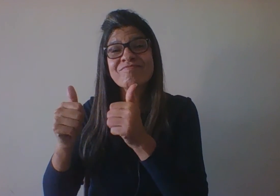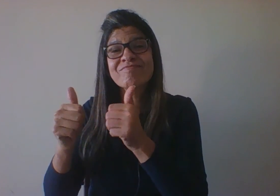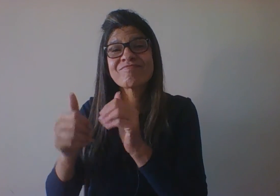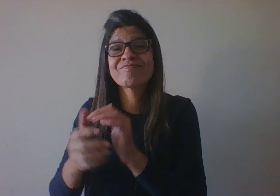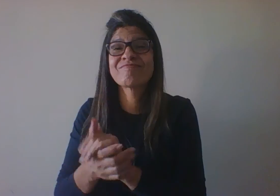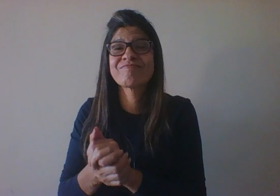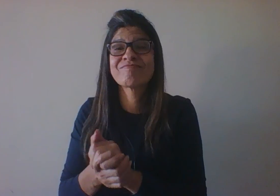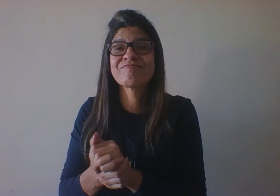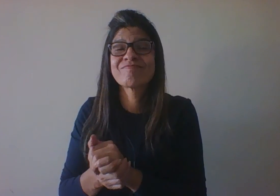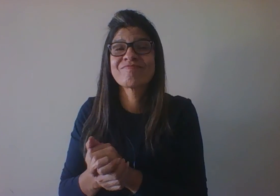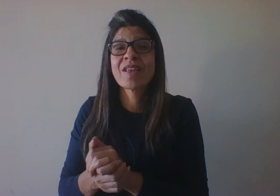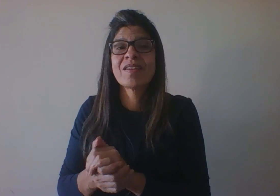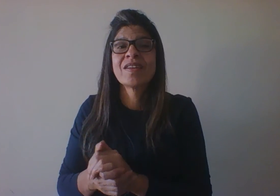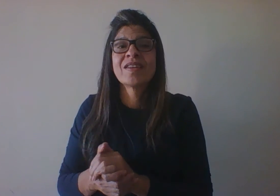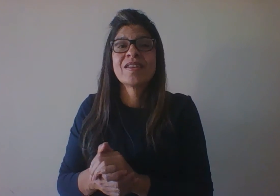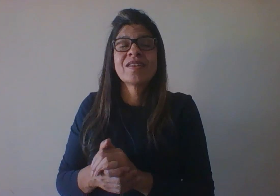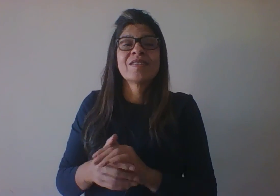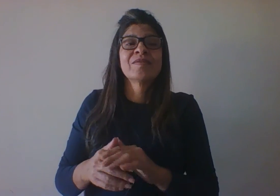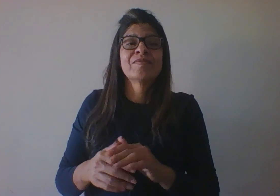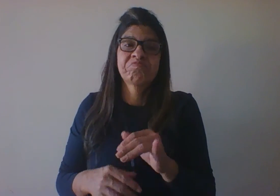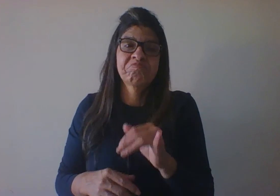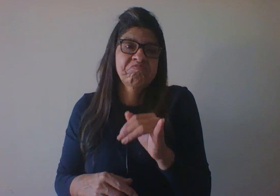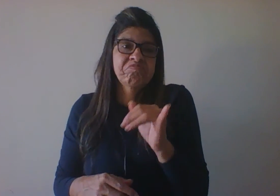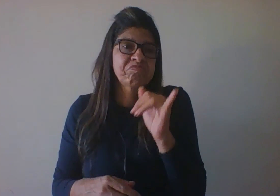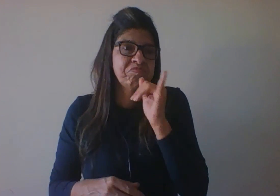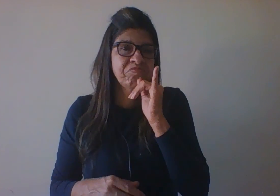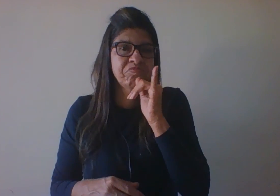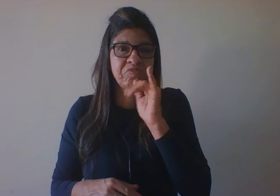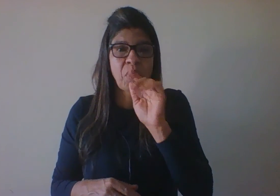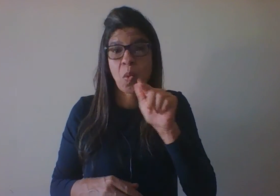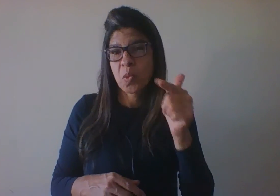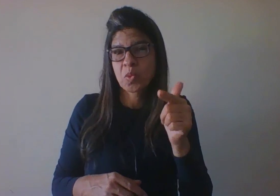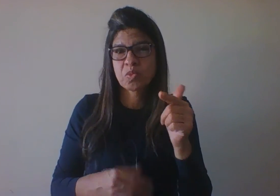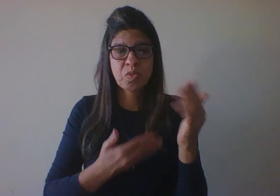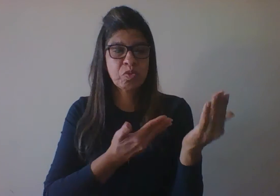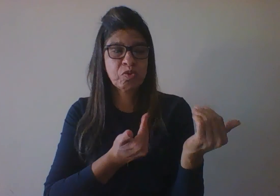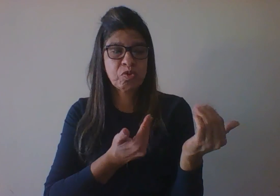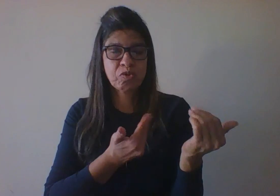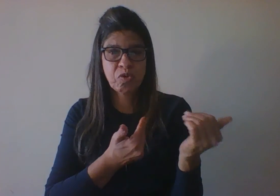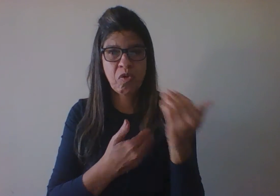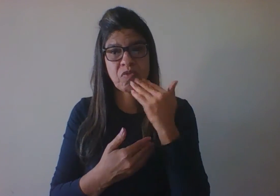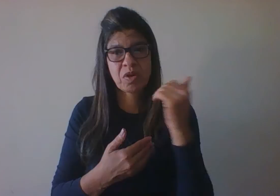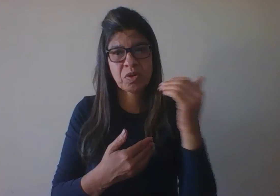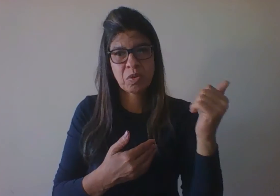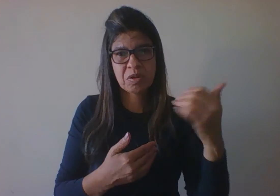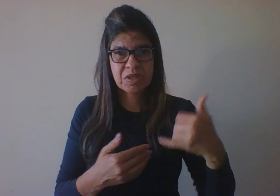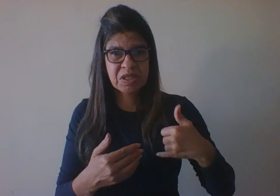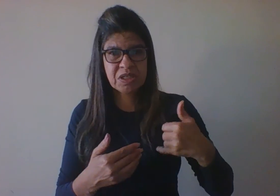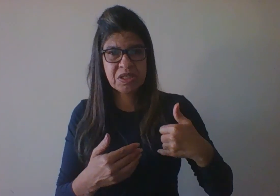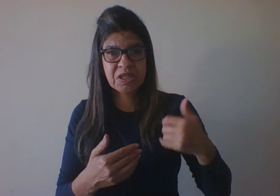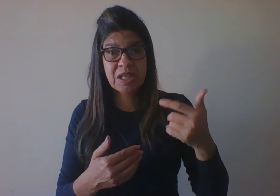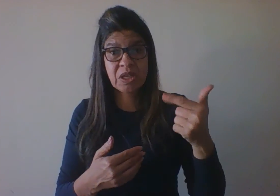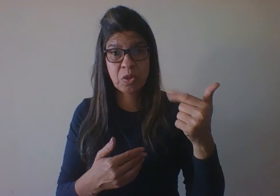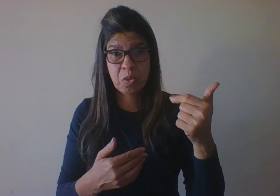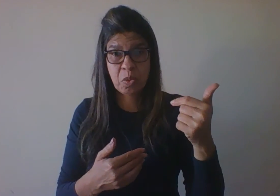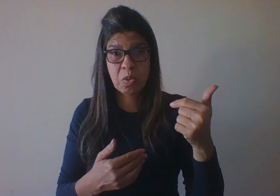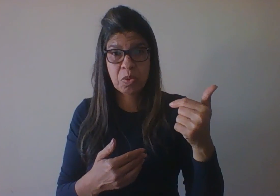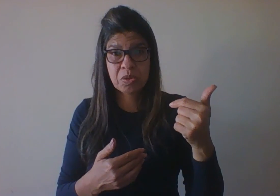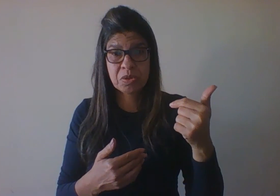Por exemplo, uma jovem adolescente de 12 anos se encanta por um